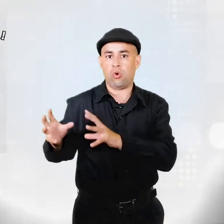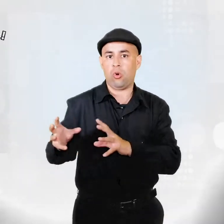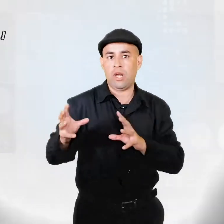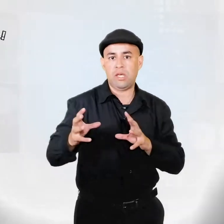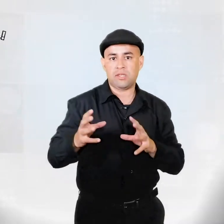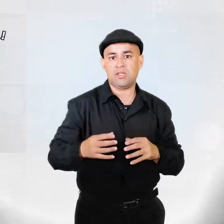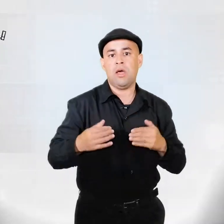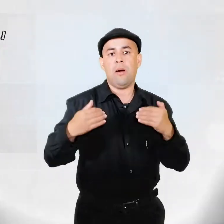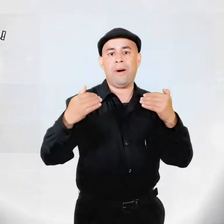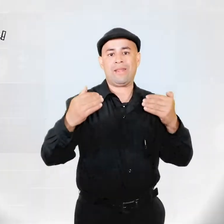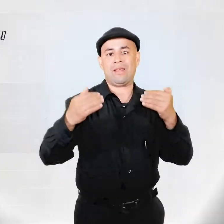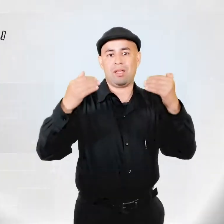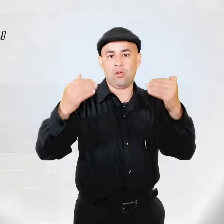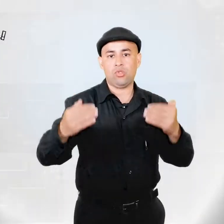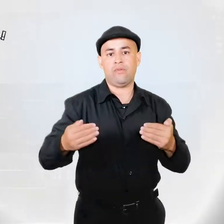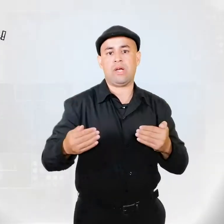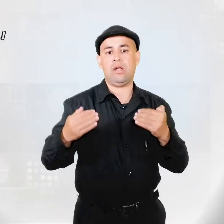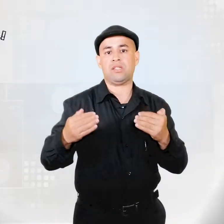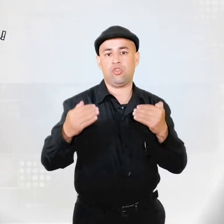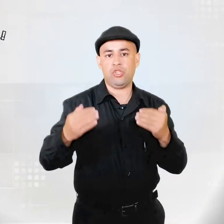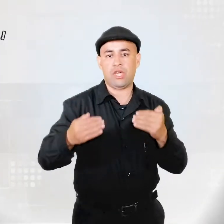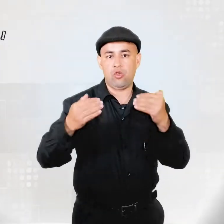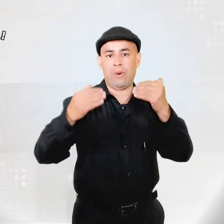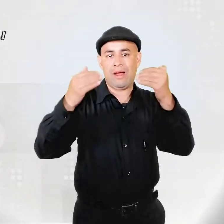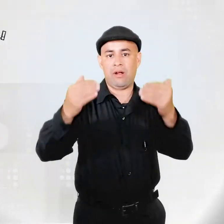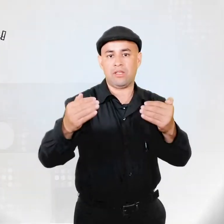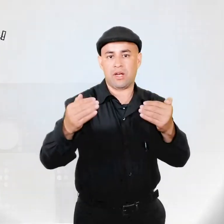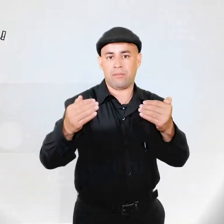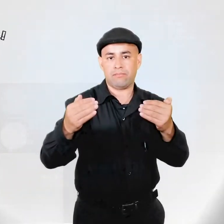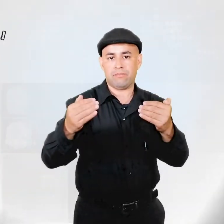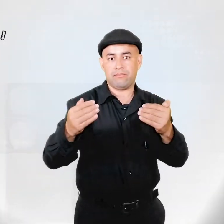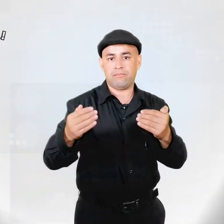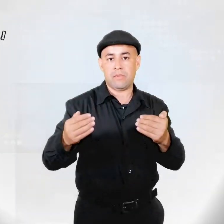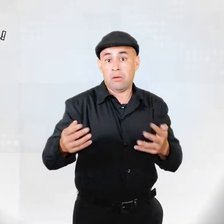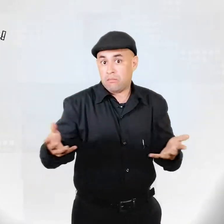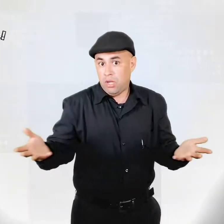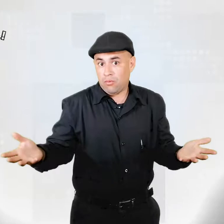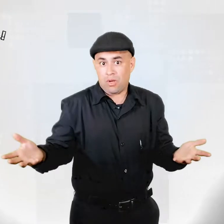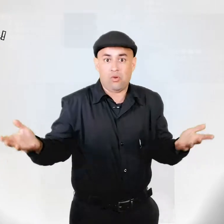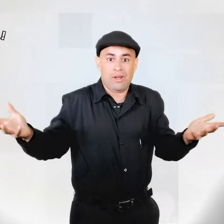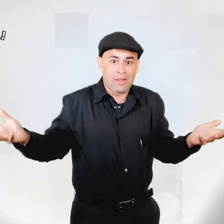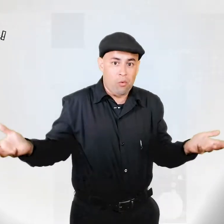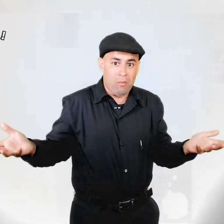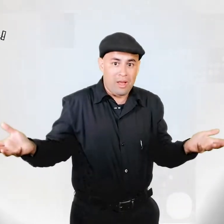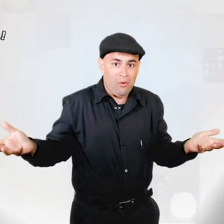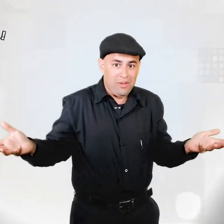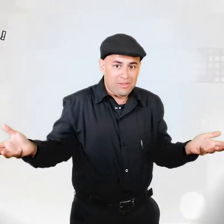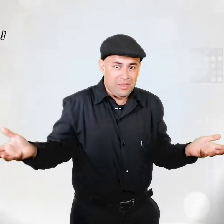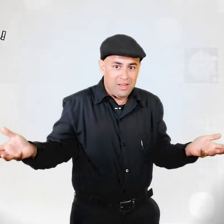colonialistas para tratar de justificar las acciones que ellos van a realizar. Vieron que no era tan complicado de entender.